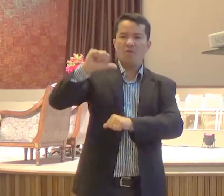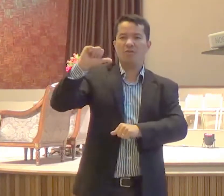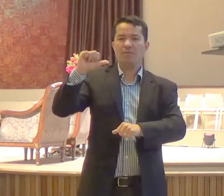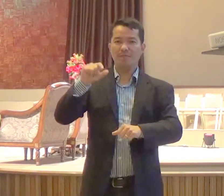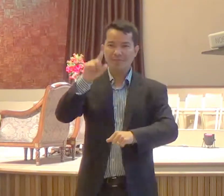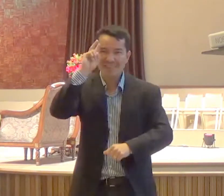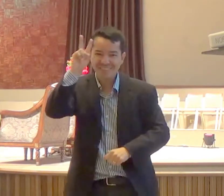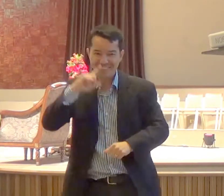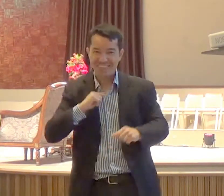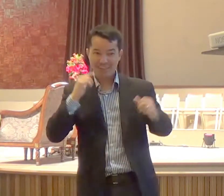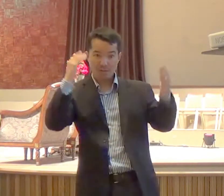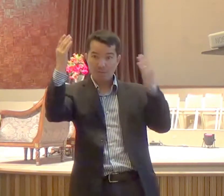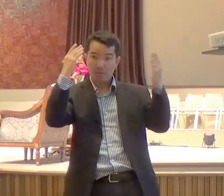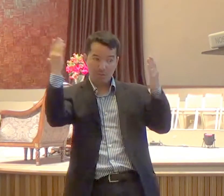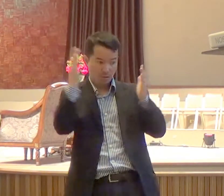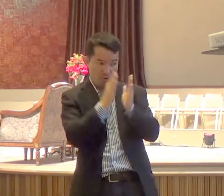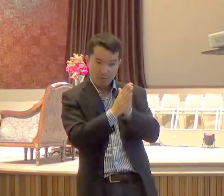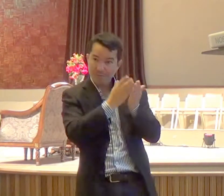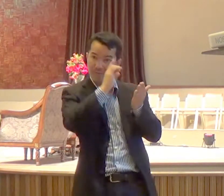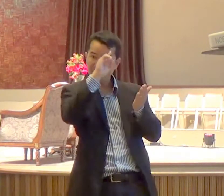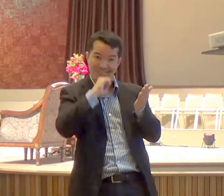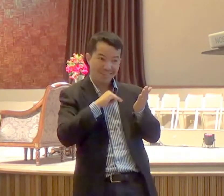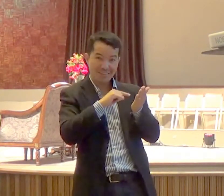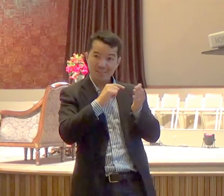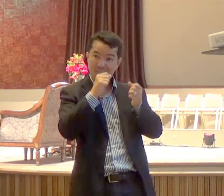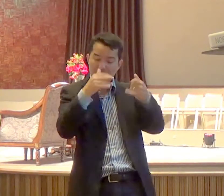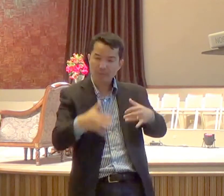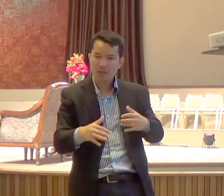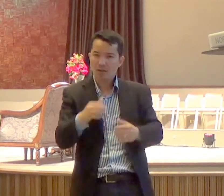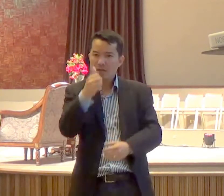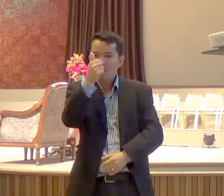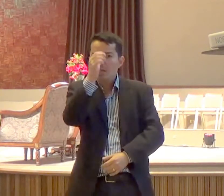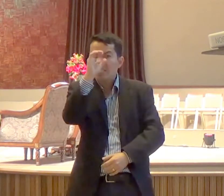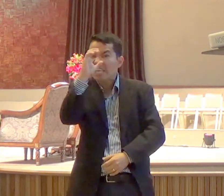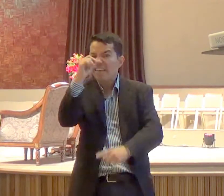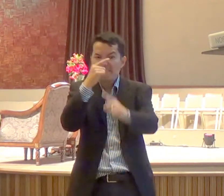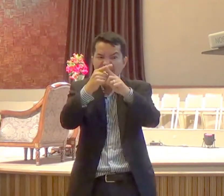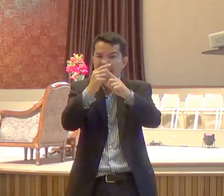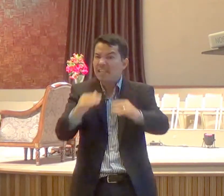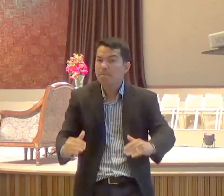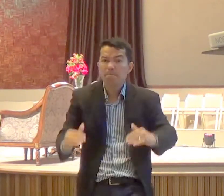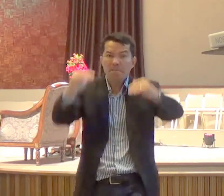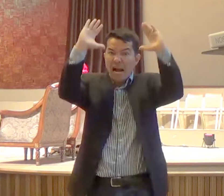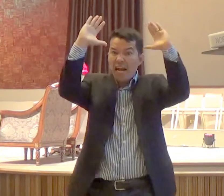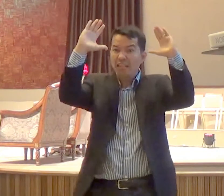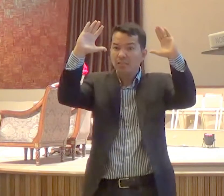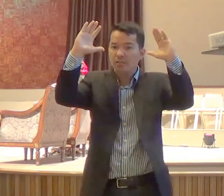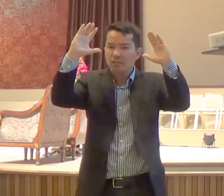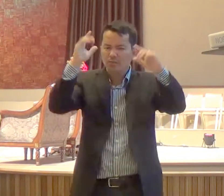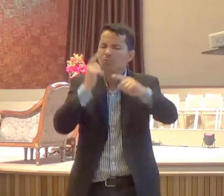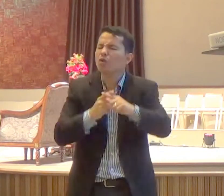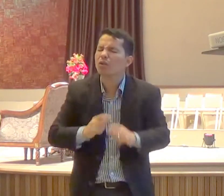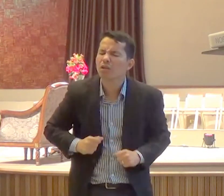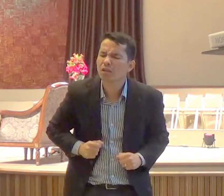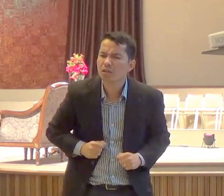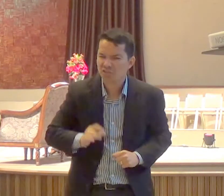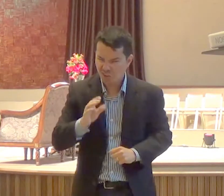nasceram palavras? não, quer dizer, que de poucas palavras nasceram muitas obras, pois